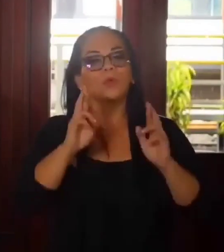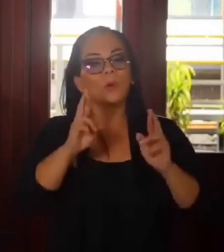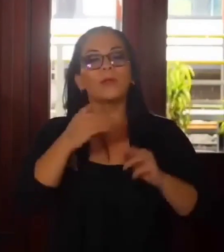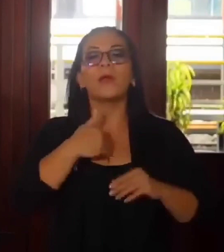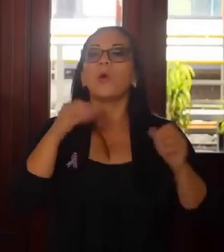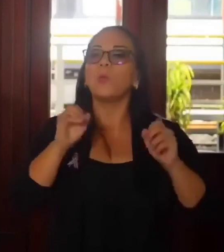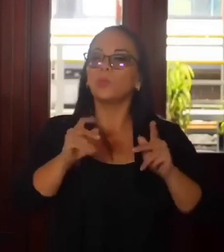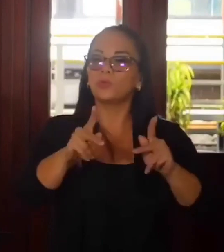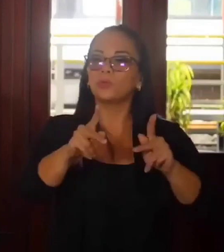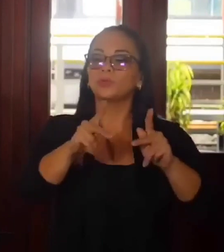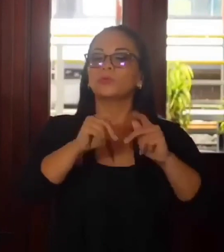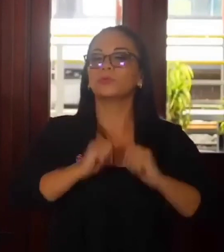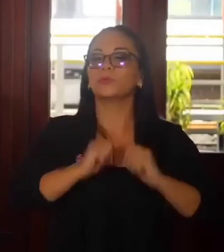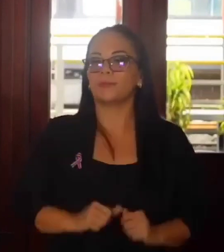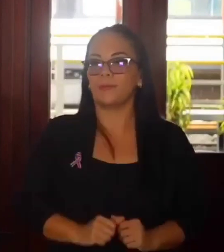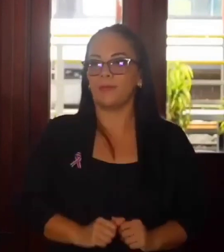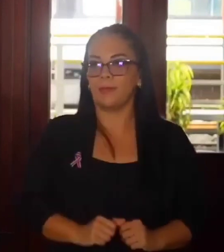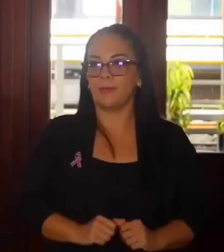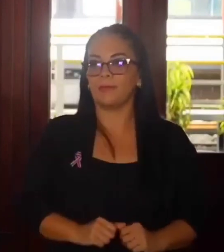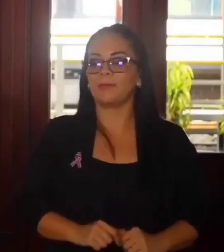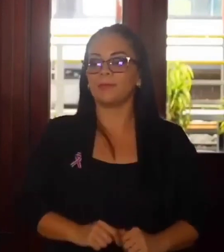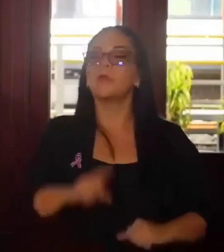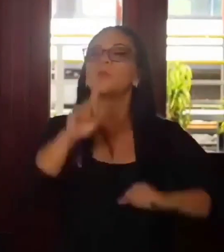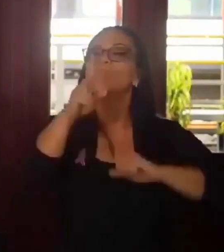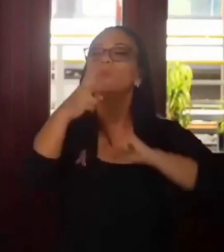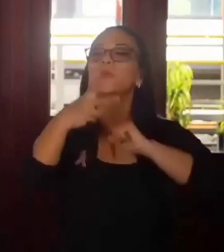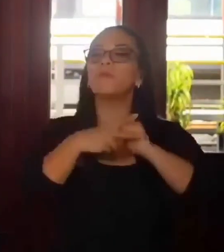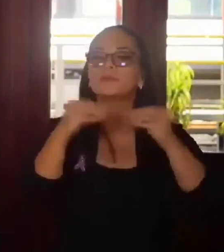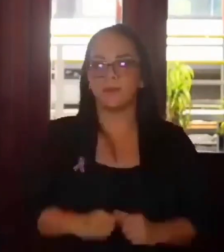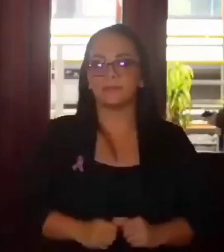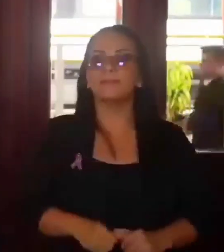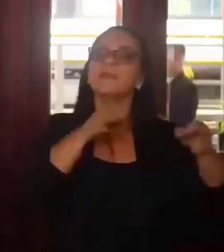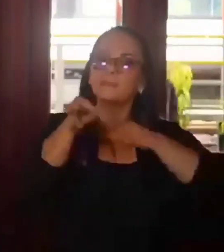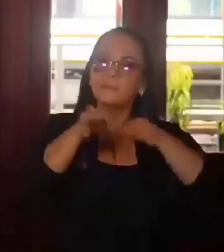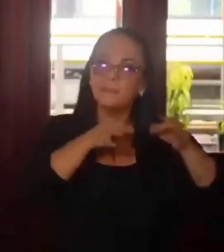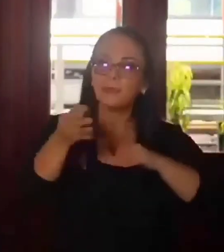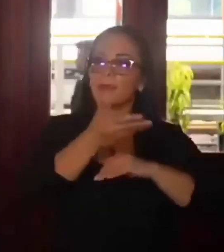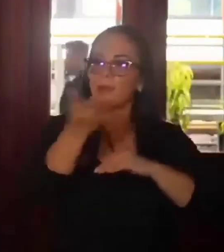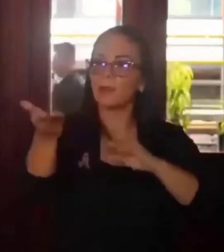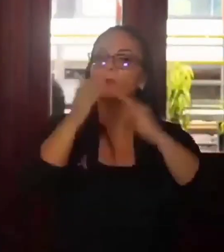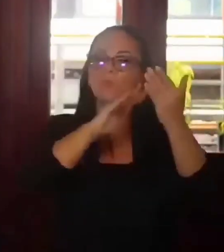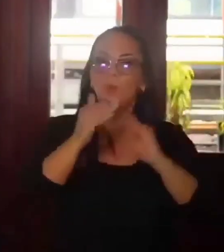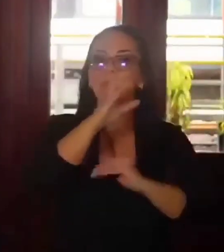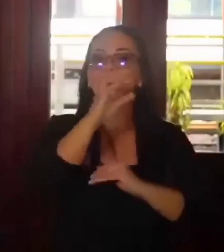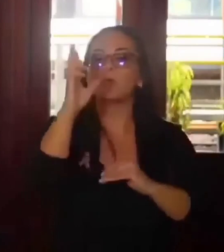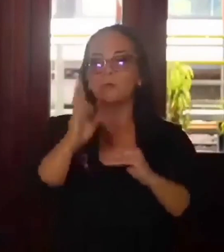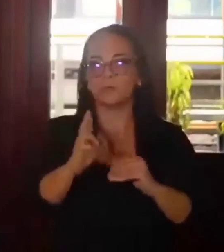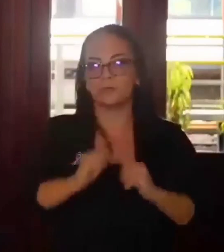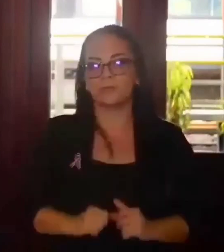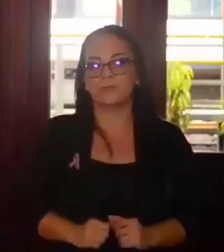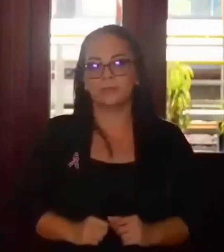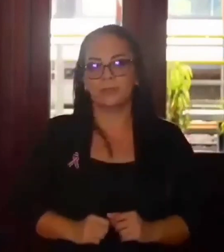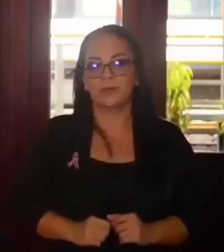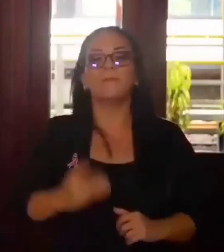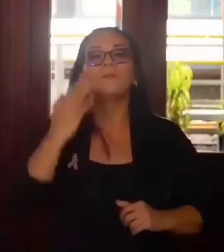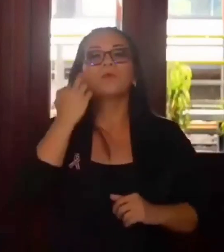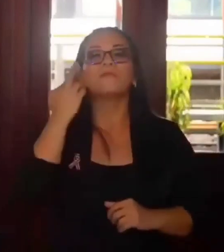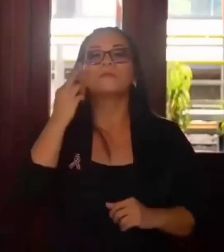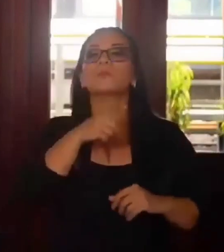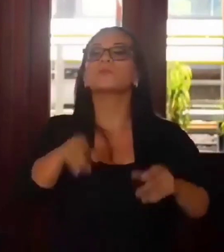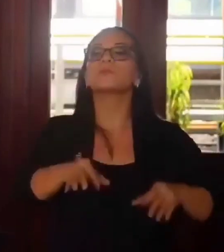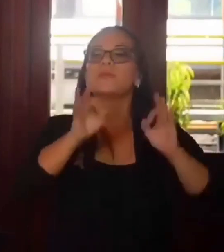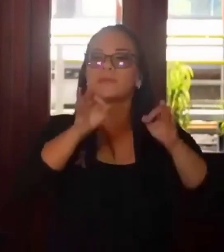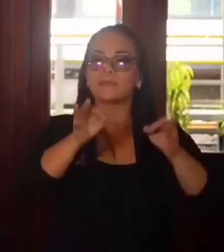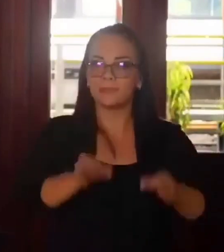oportunidad, una vez más, de explicarle al pueblo de Costa Rica por qué tomaron